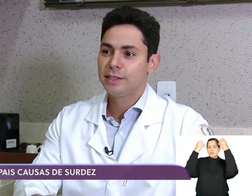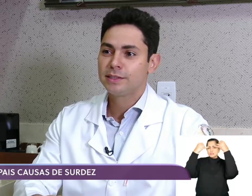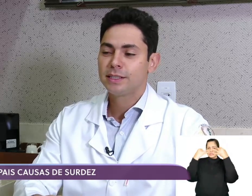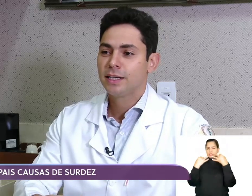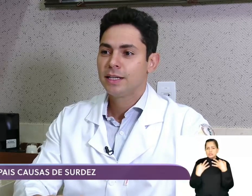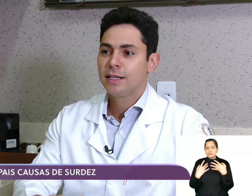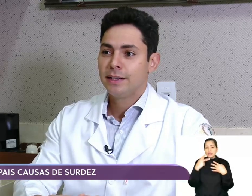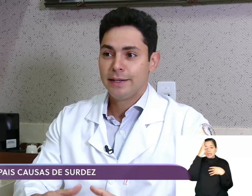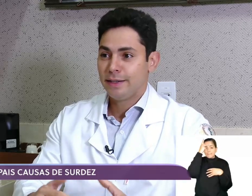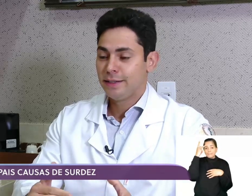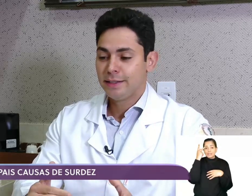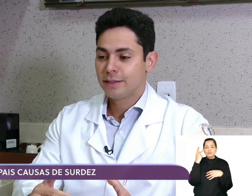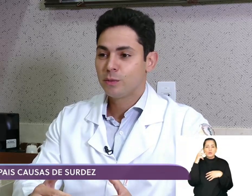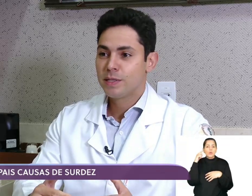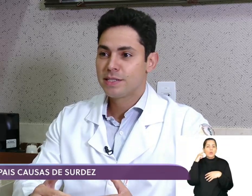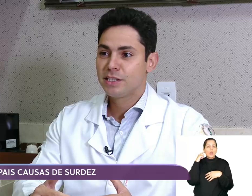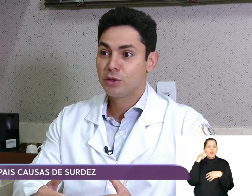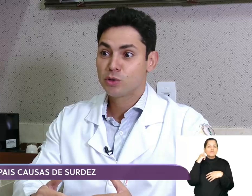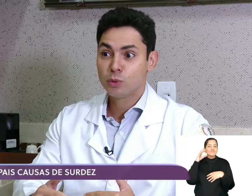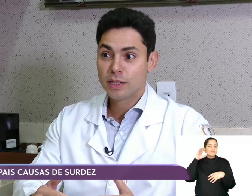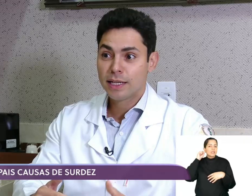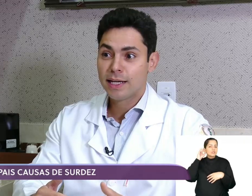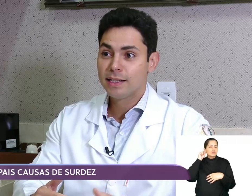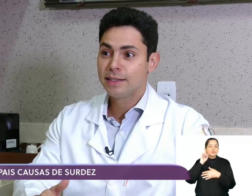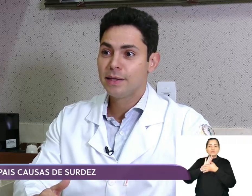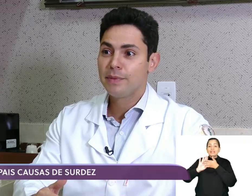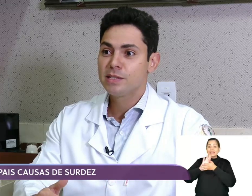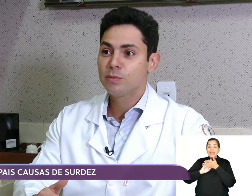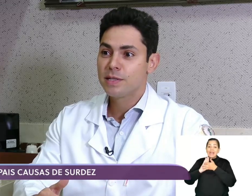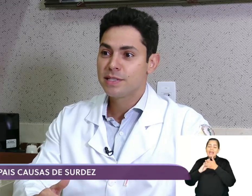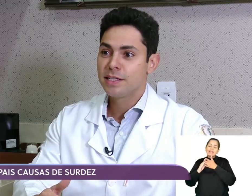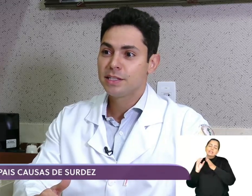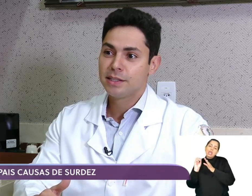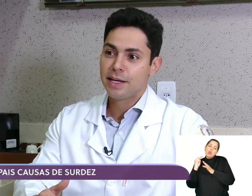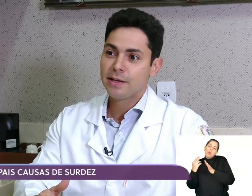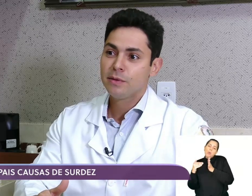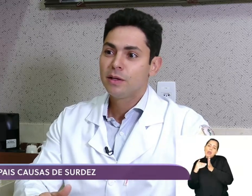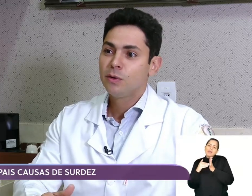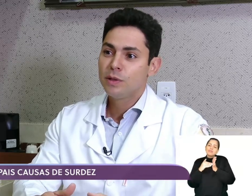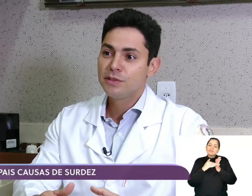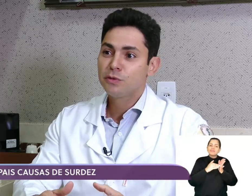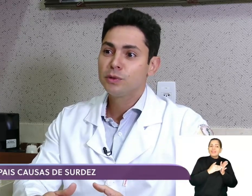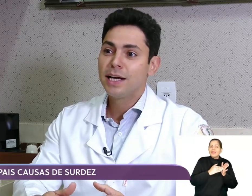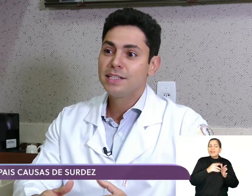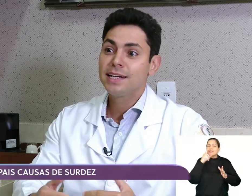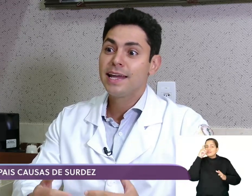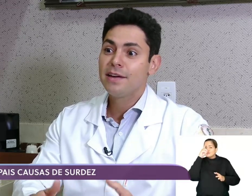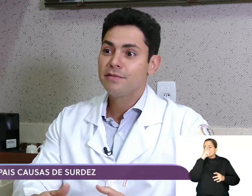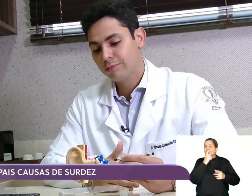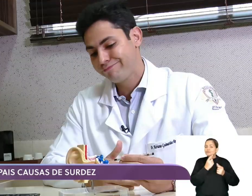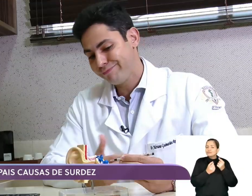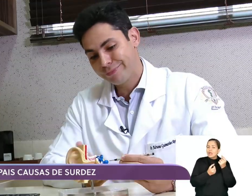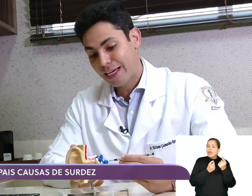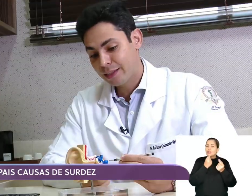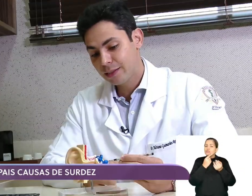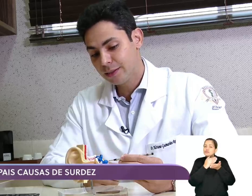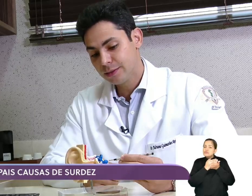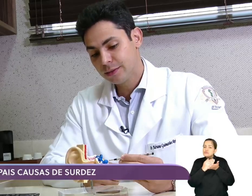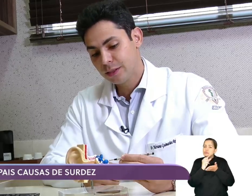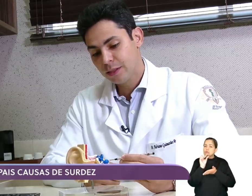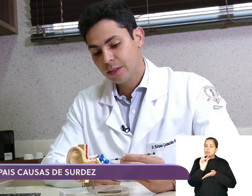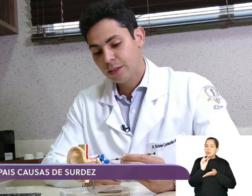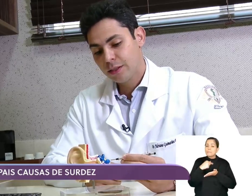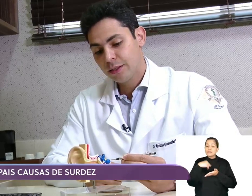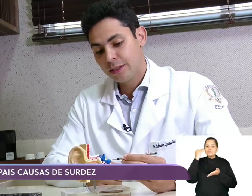surdez que o paciente não escuta nada, até mesmo o paciente que tem uma dificuldade leve em entender as